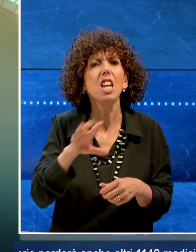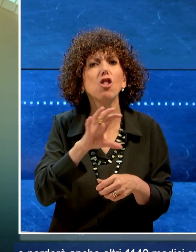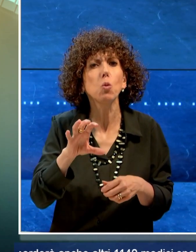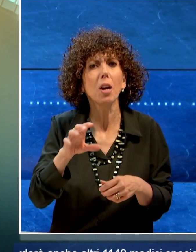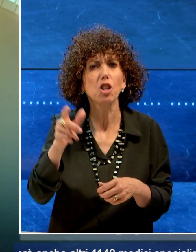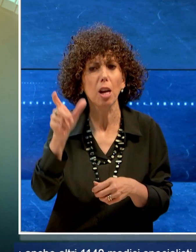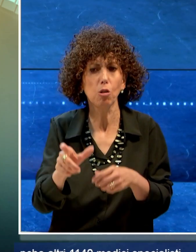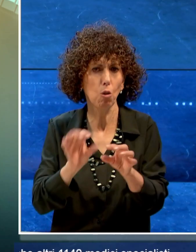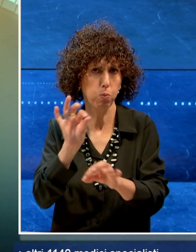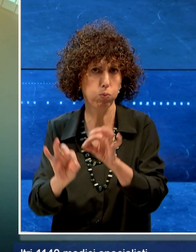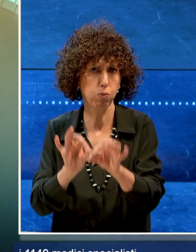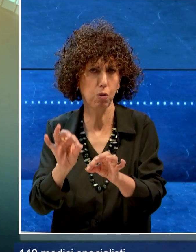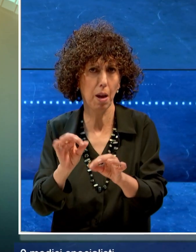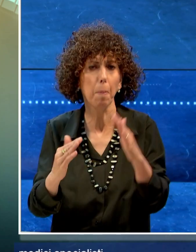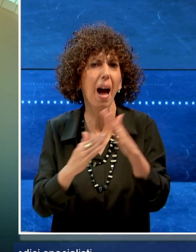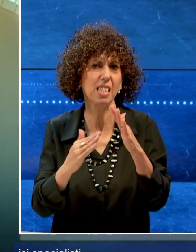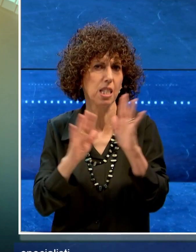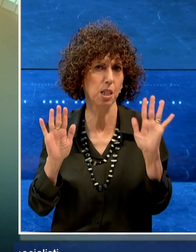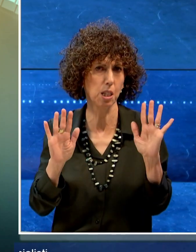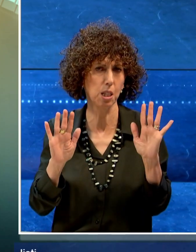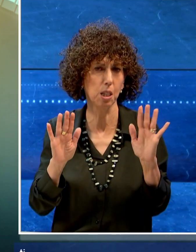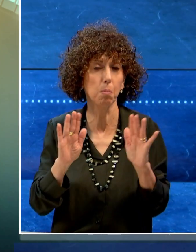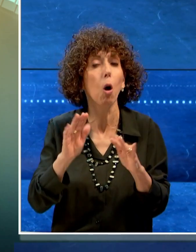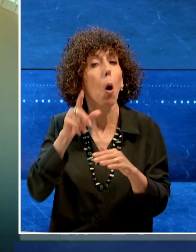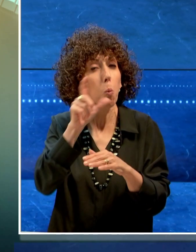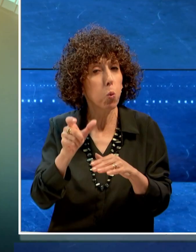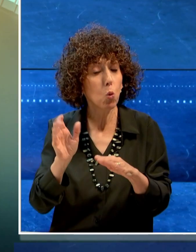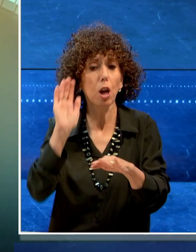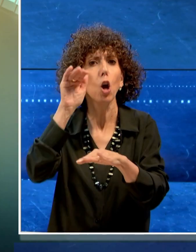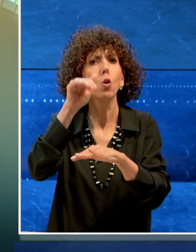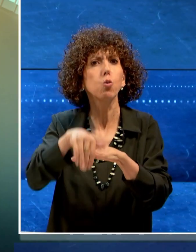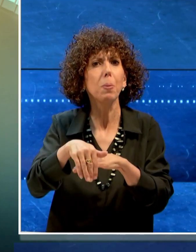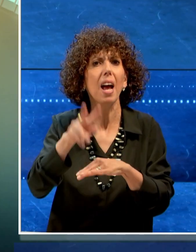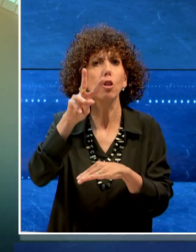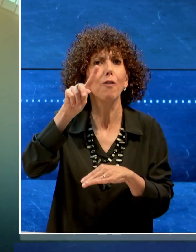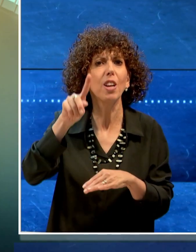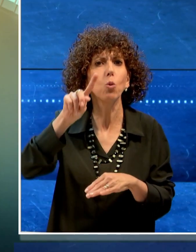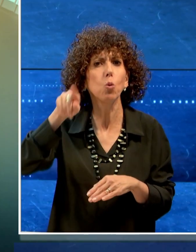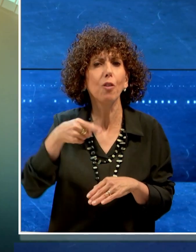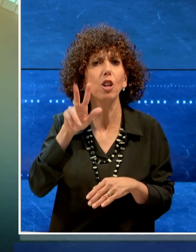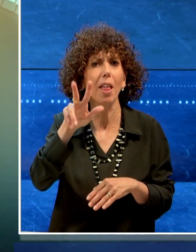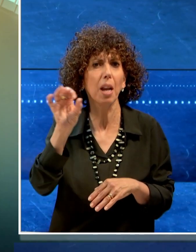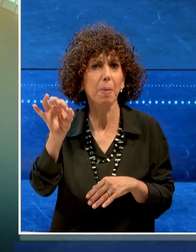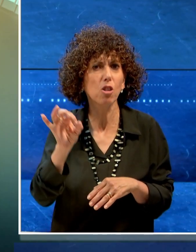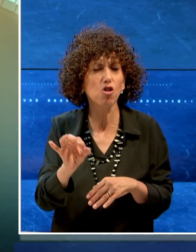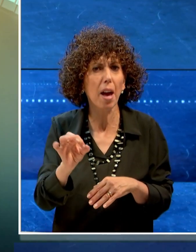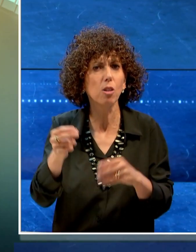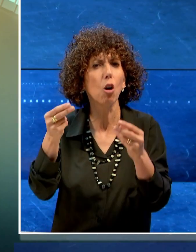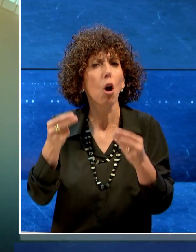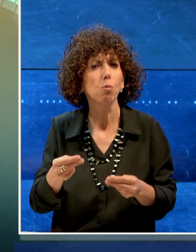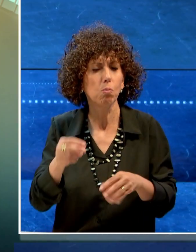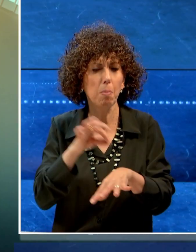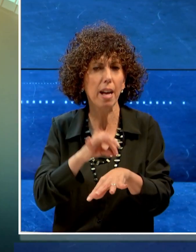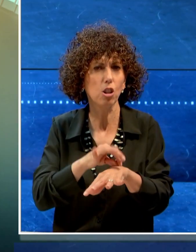pazienti. Il tetto in Puglia viene superato dal 21,3% del totale